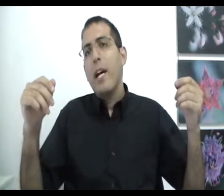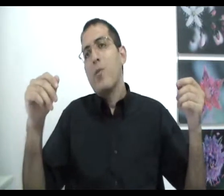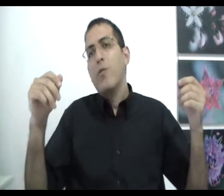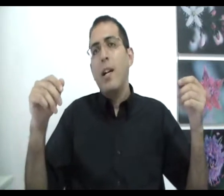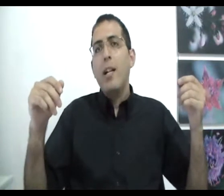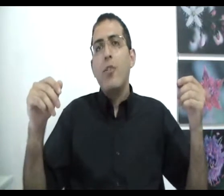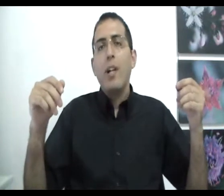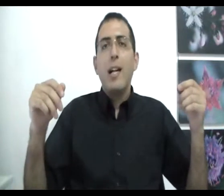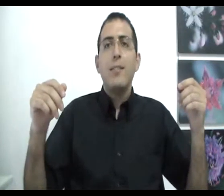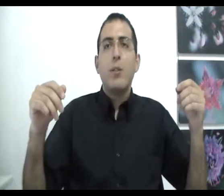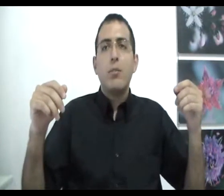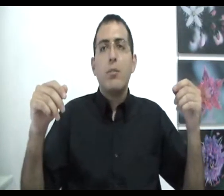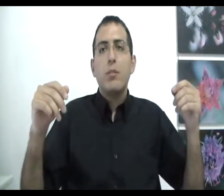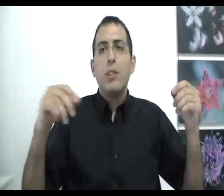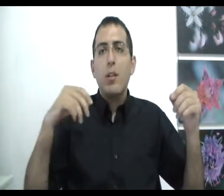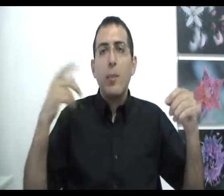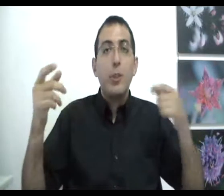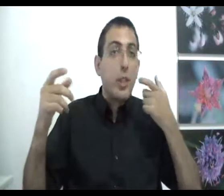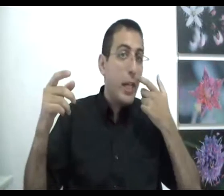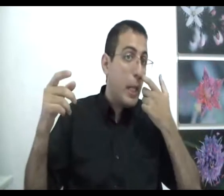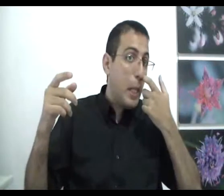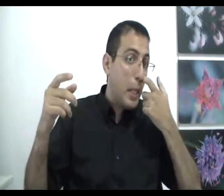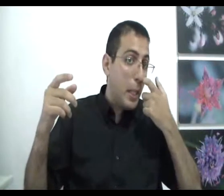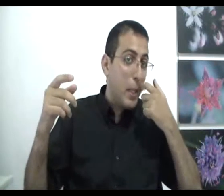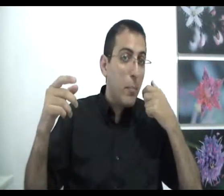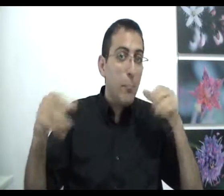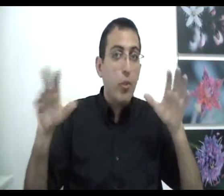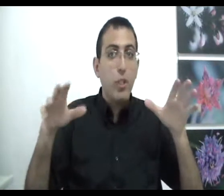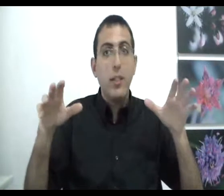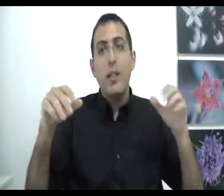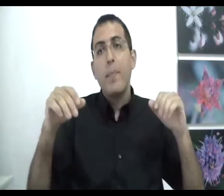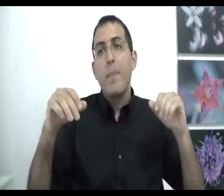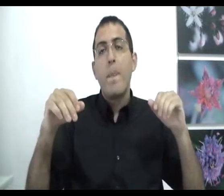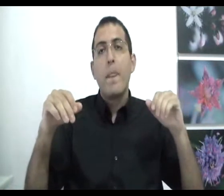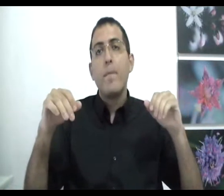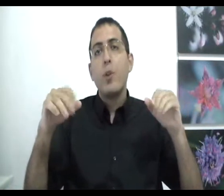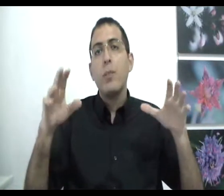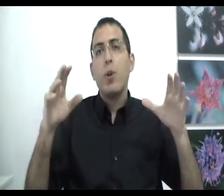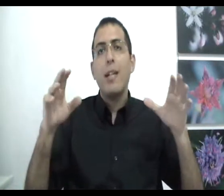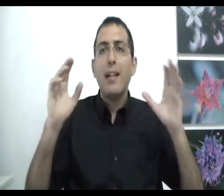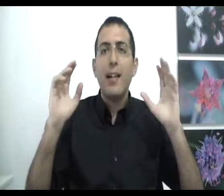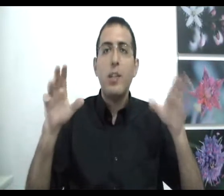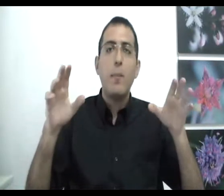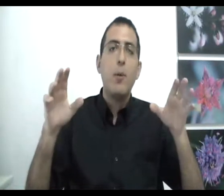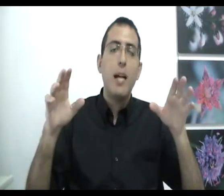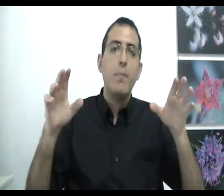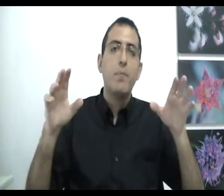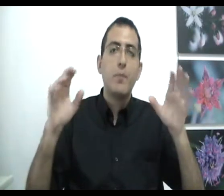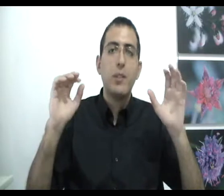והתשובה לשאלה הזאת ניתן אותה בשתי דרכים קודם כל הדרך הכי טובה בעולם זה